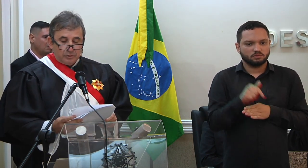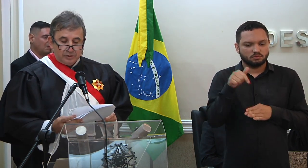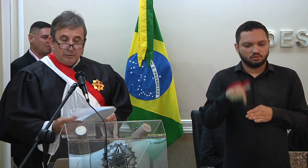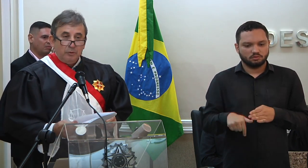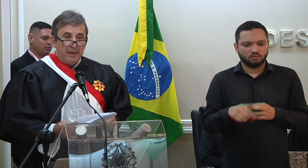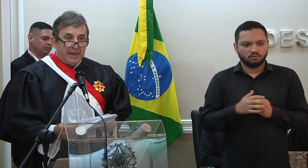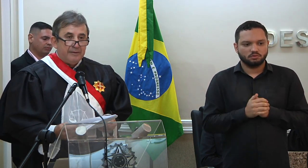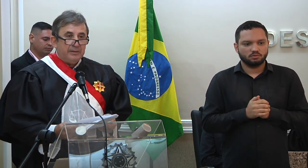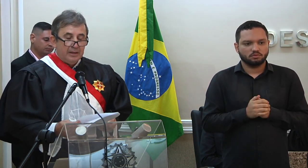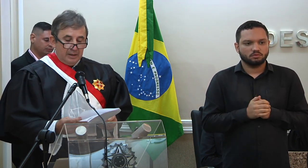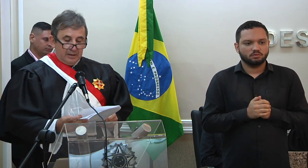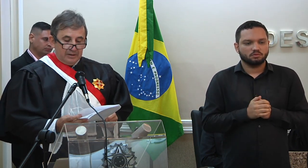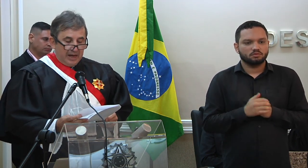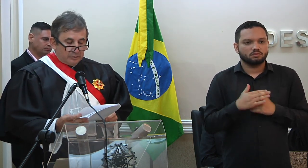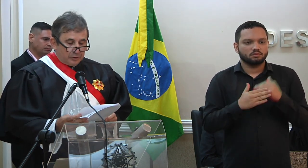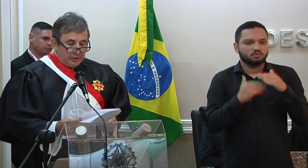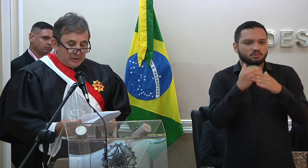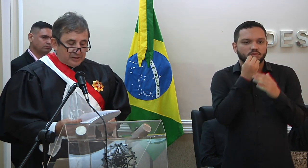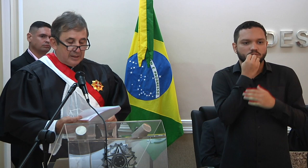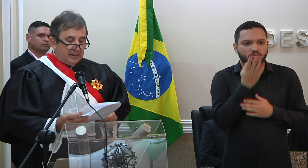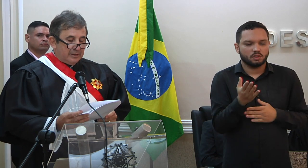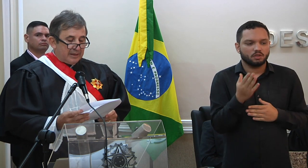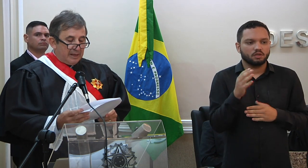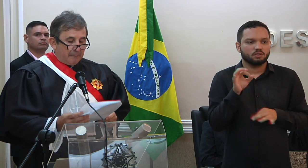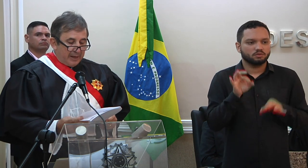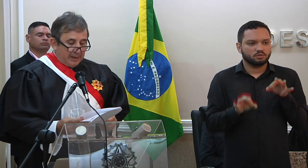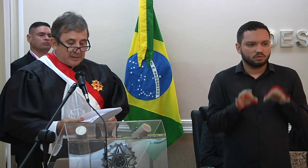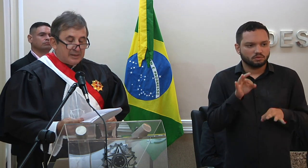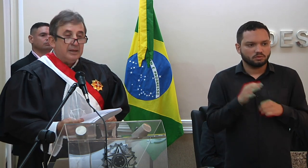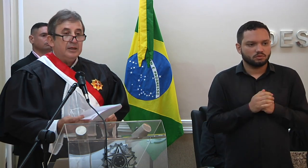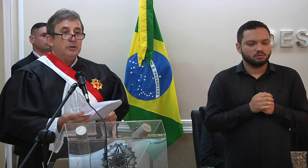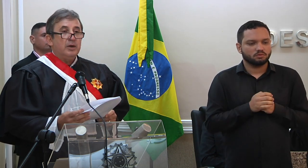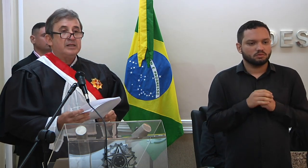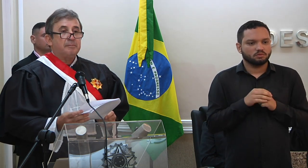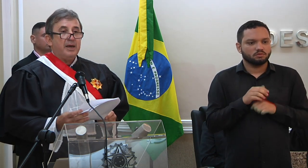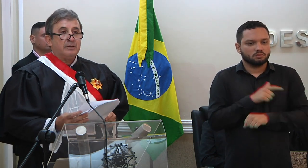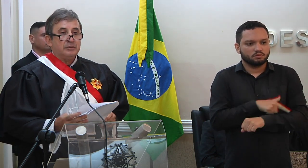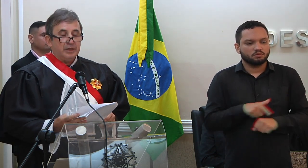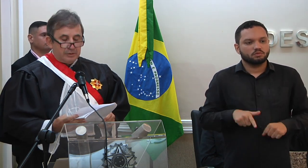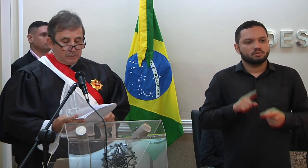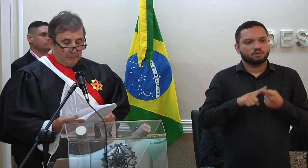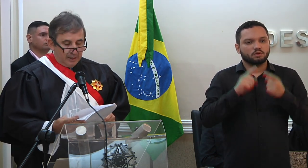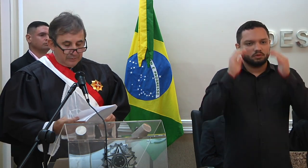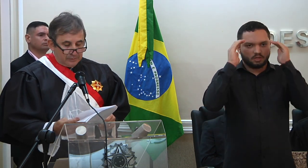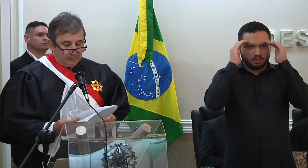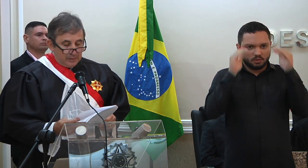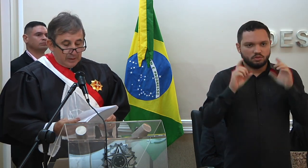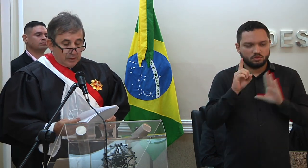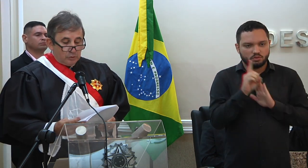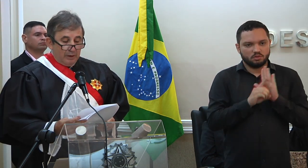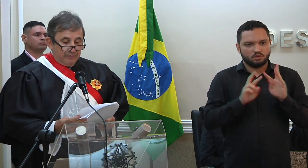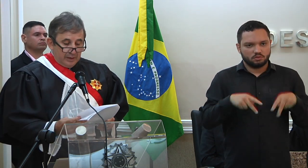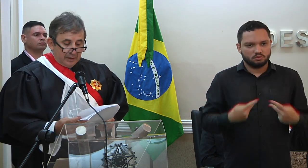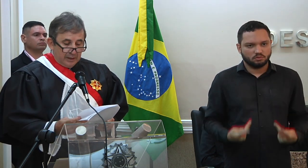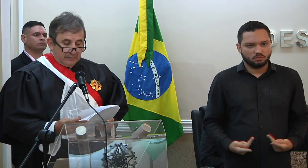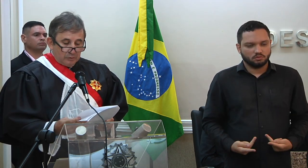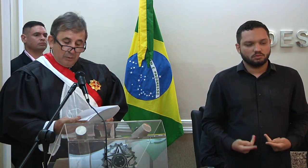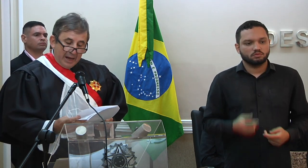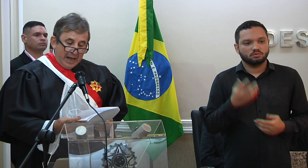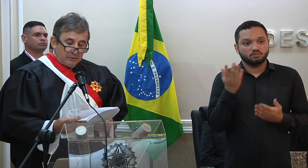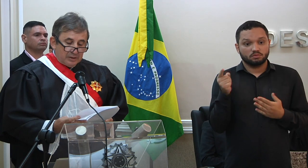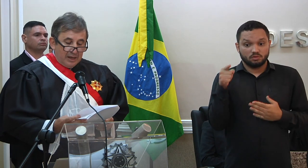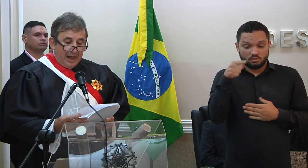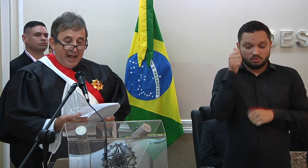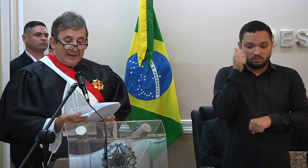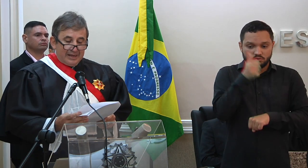faz na construção do bem, da justiça, da temperança e do respeito aos direitos humanos. Sua vinda,